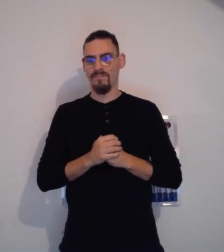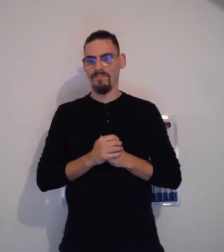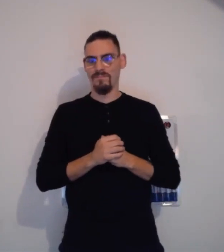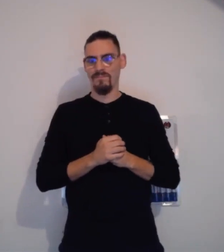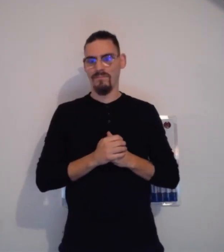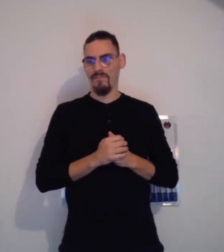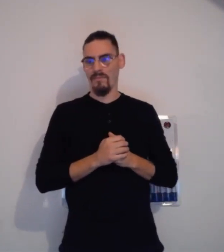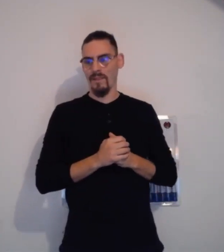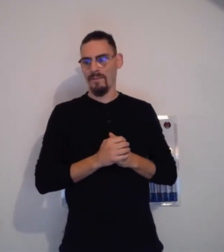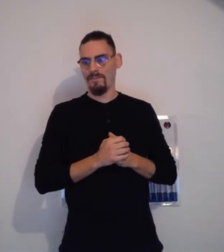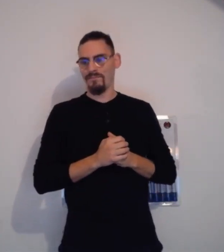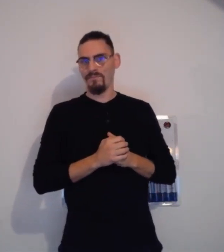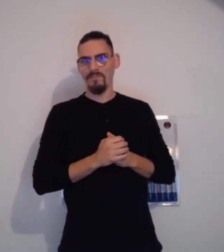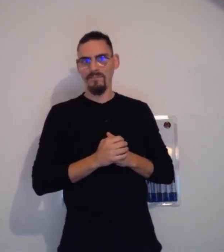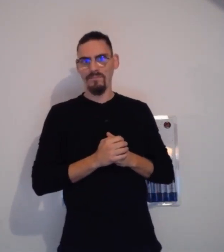des exemples et vous allez mieux comprendre comme ça.